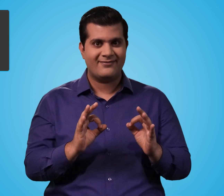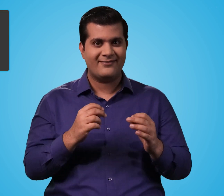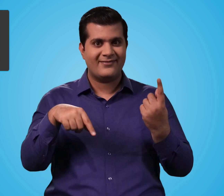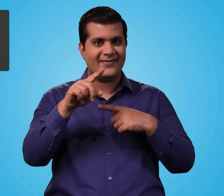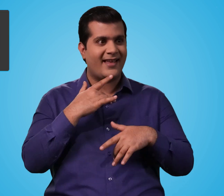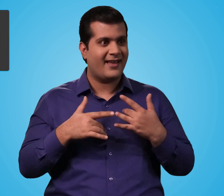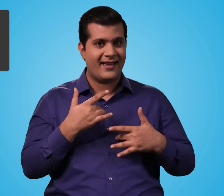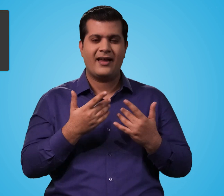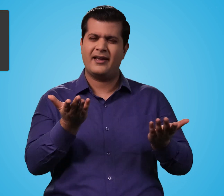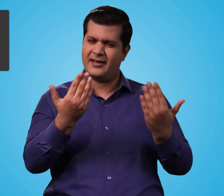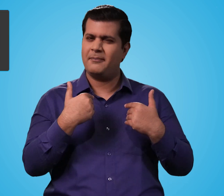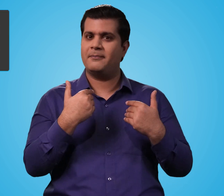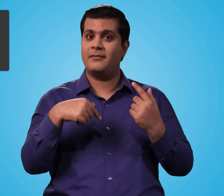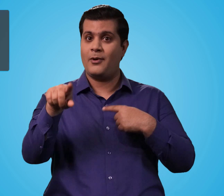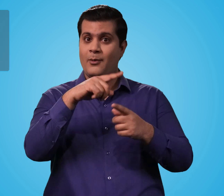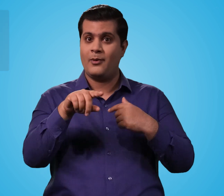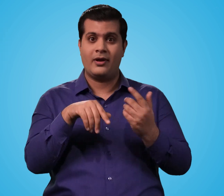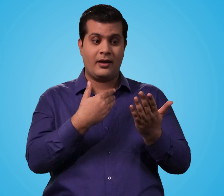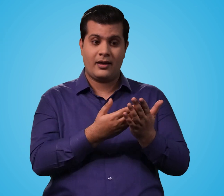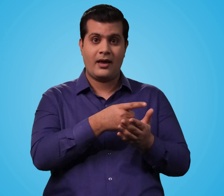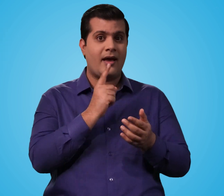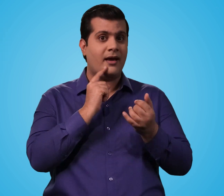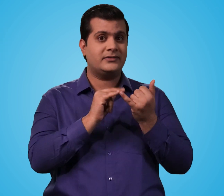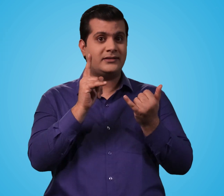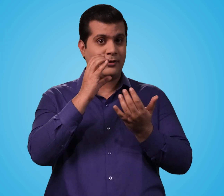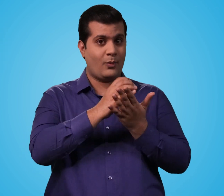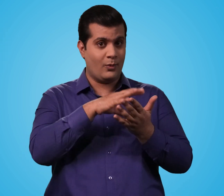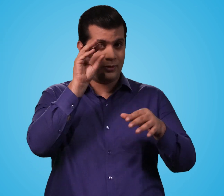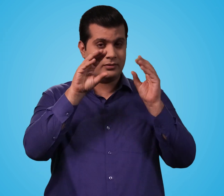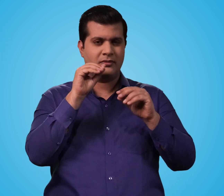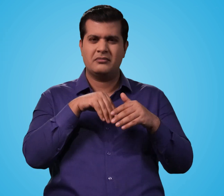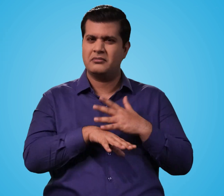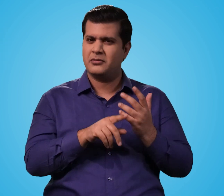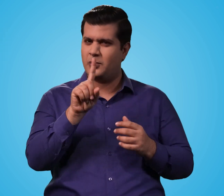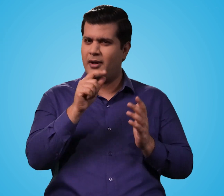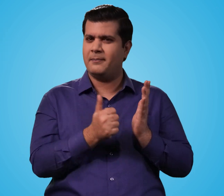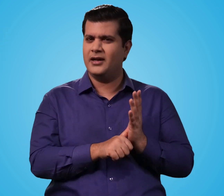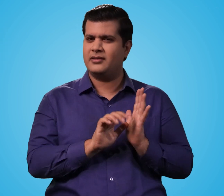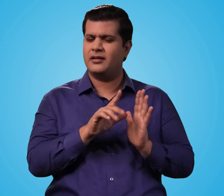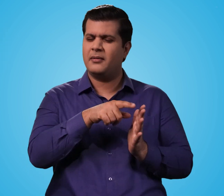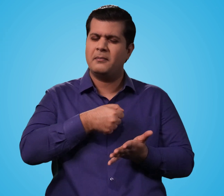ना उत्साहित है तो फिर चलो एक महिने के ISL बेजिक कोर्स के लिए अपलाई करो